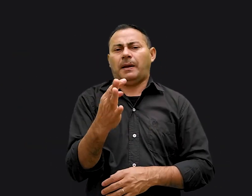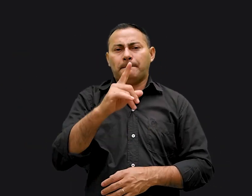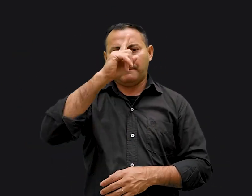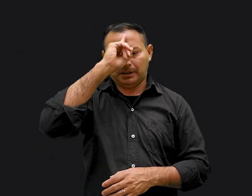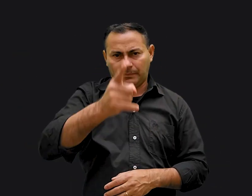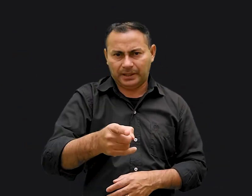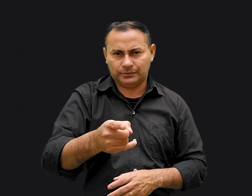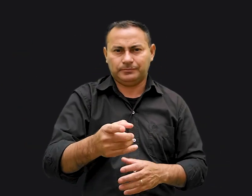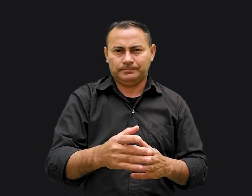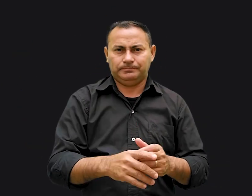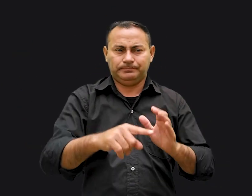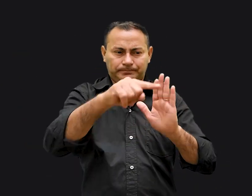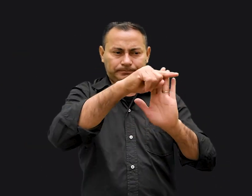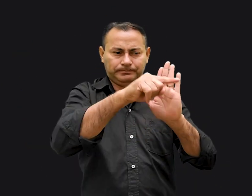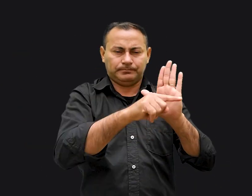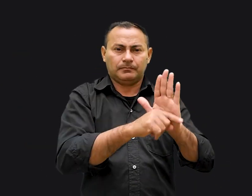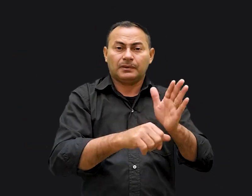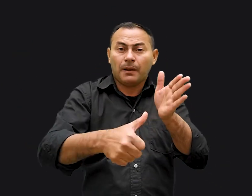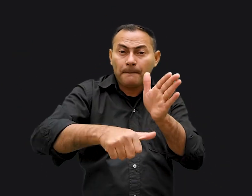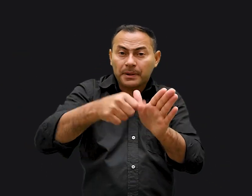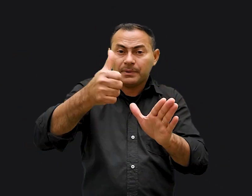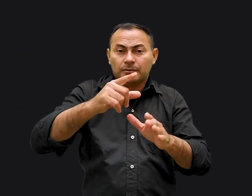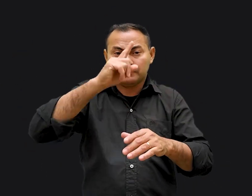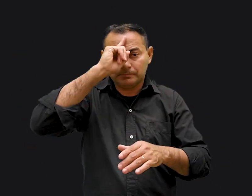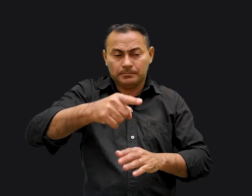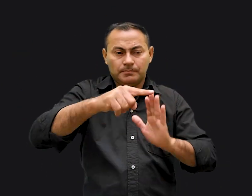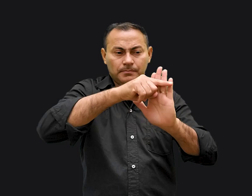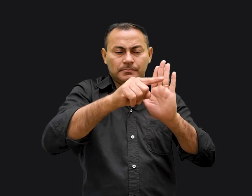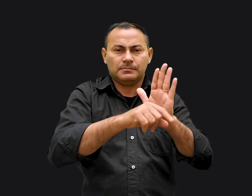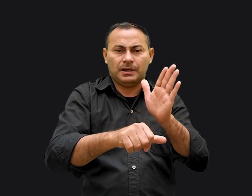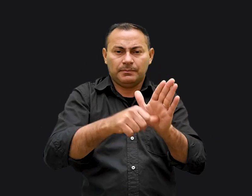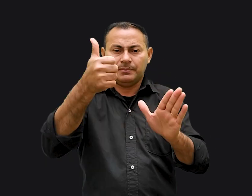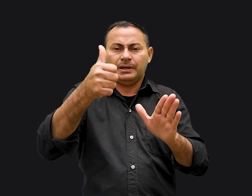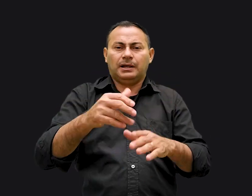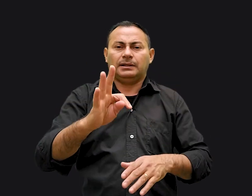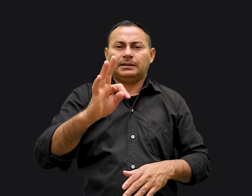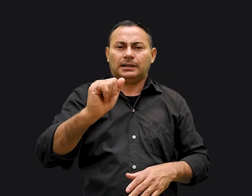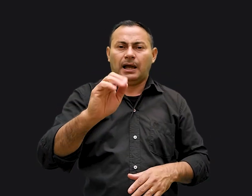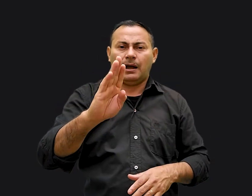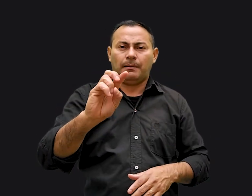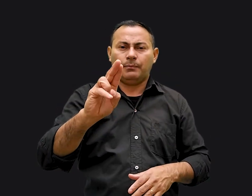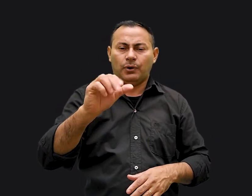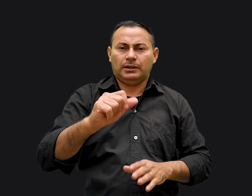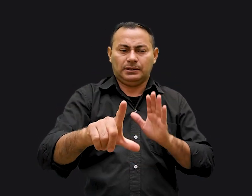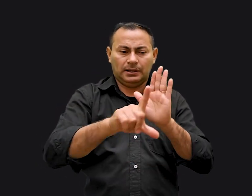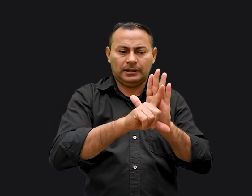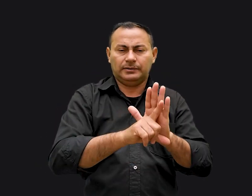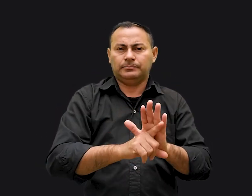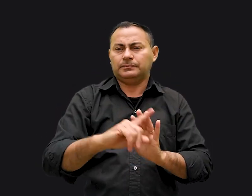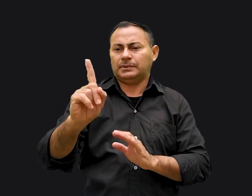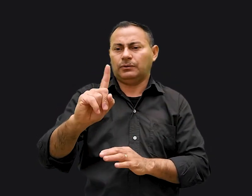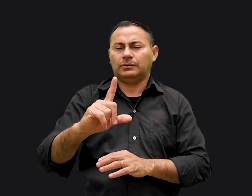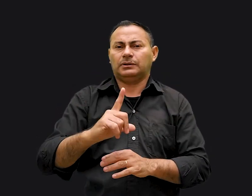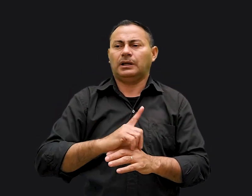mandamentos. O primeiro mandamento, na primeira tábua da lei, era não terás